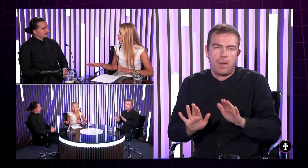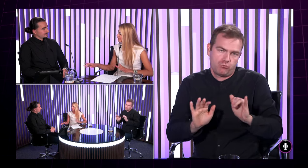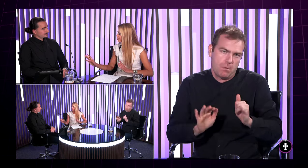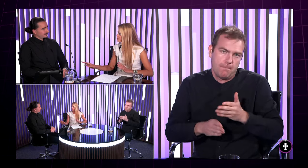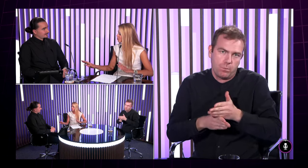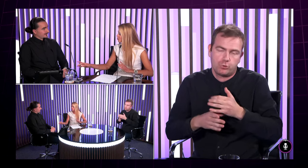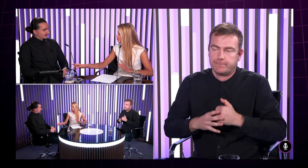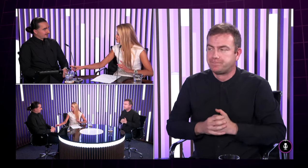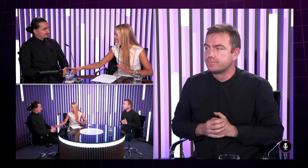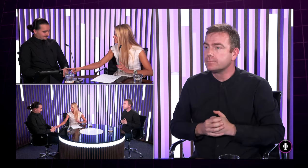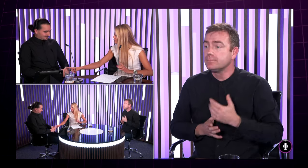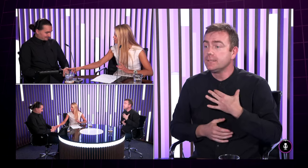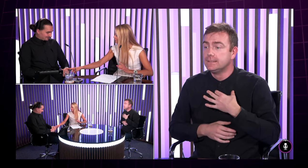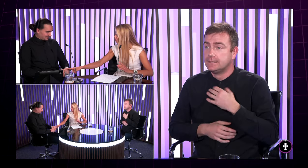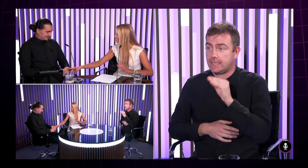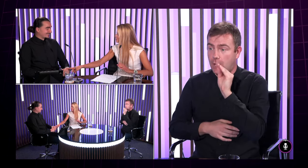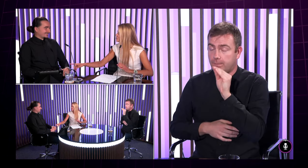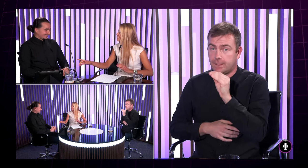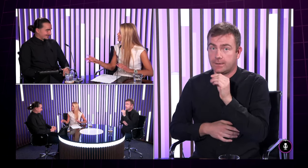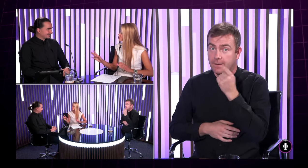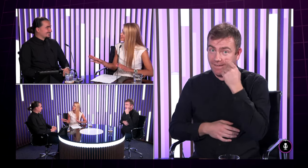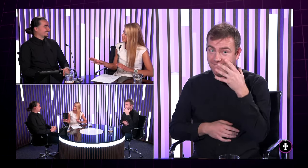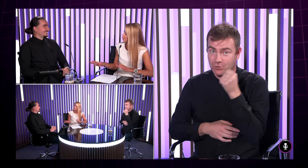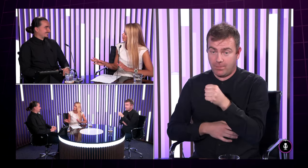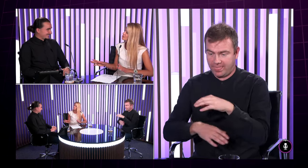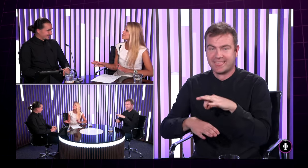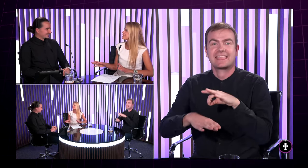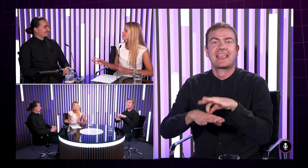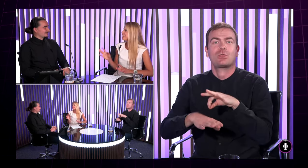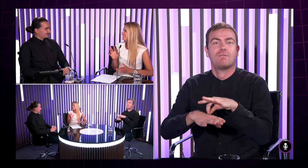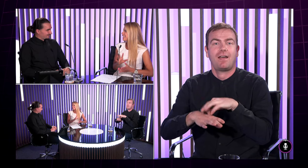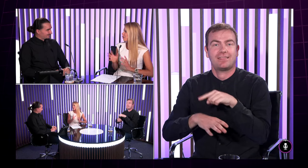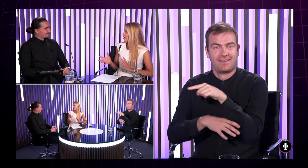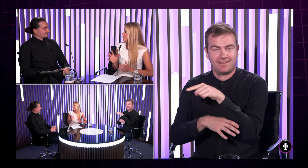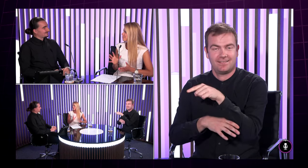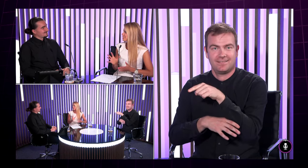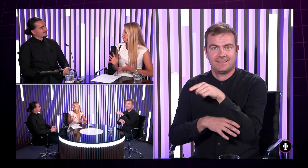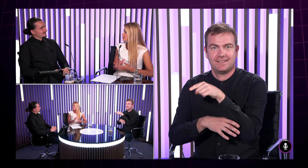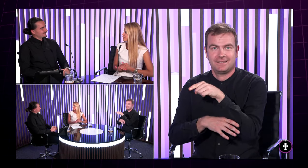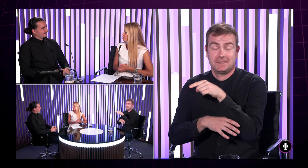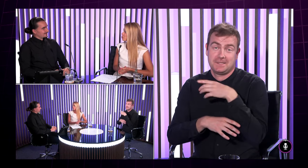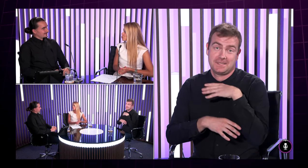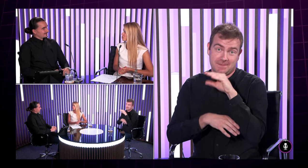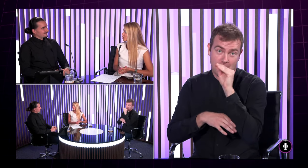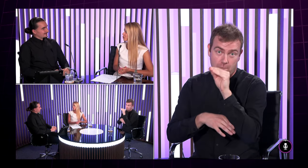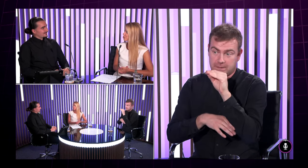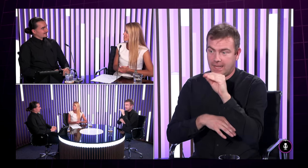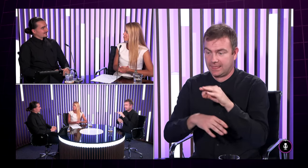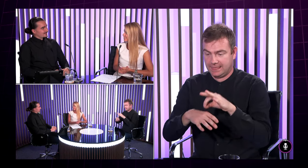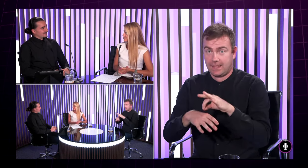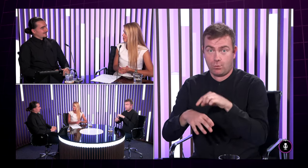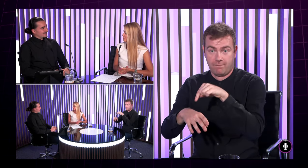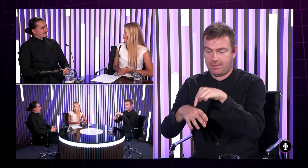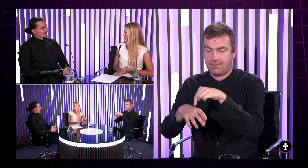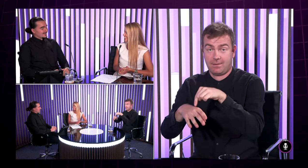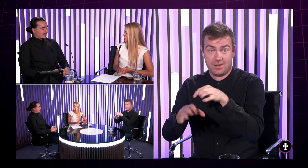síce nemáte doplnky ale všimla som si jedno tetovanie že či teda súvisí len preto sa pýtam nejako aj práve s týmto svetom nepočujúcich o ktorom